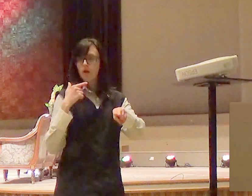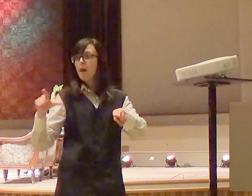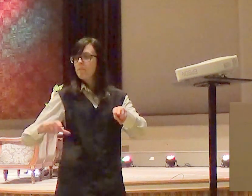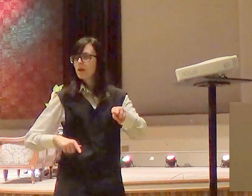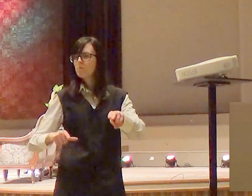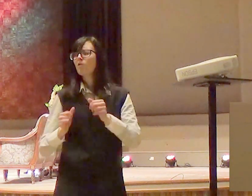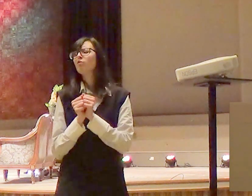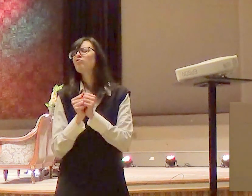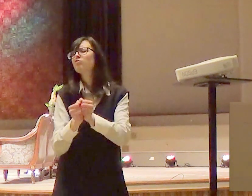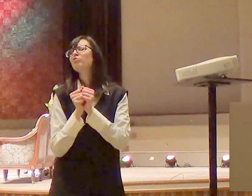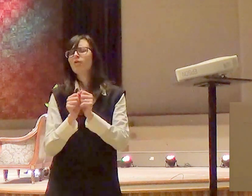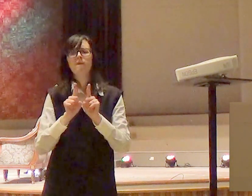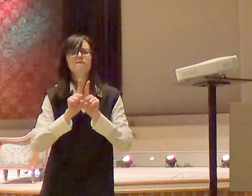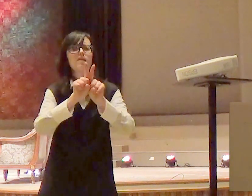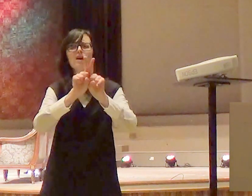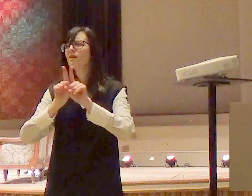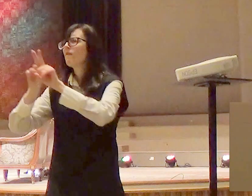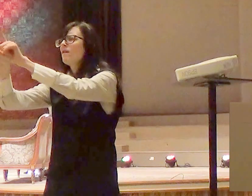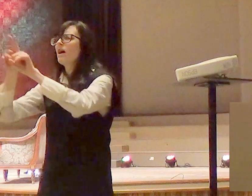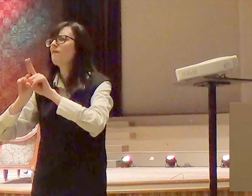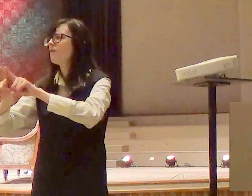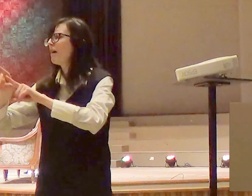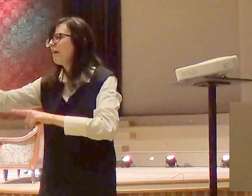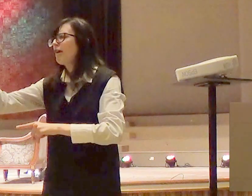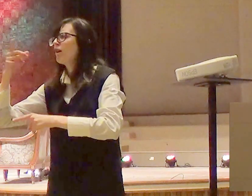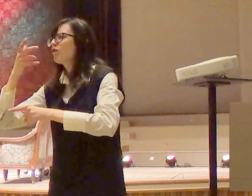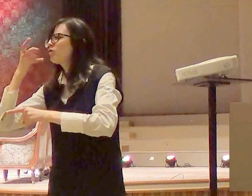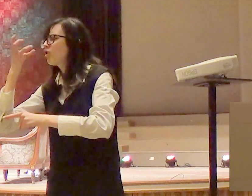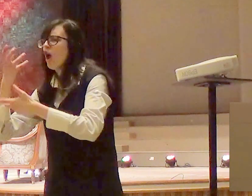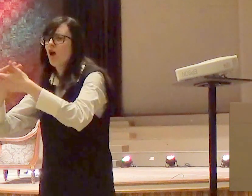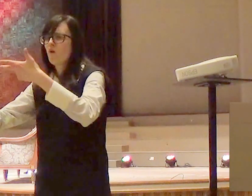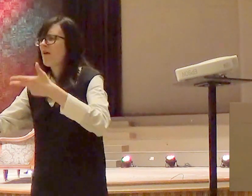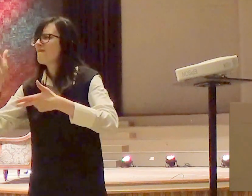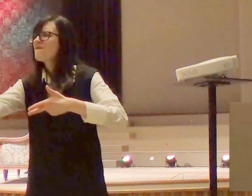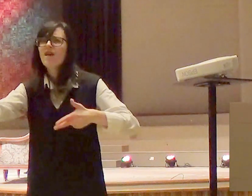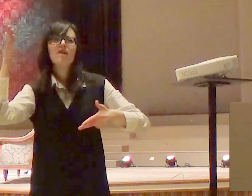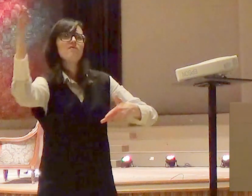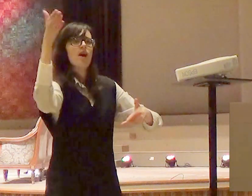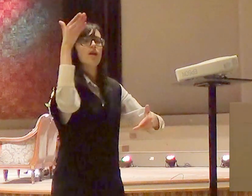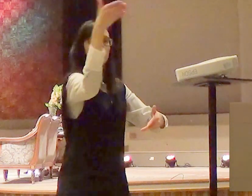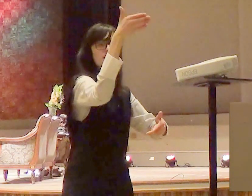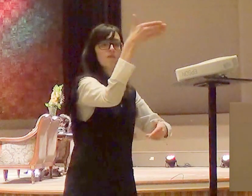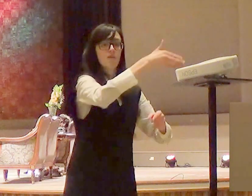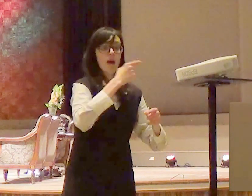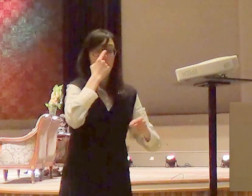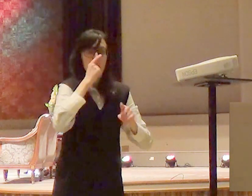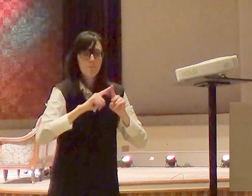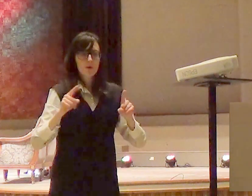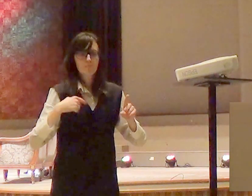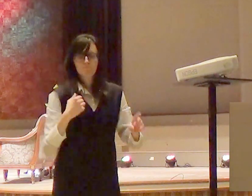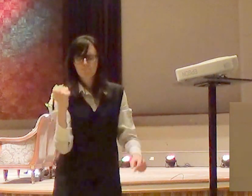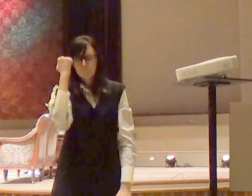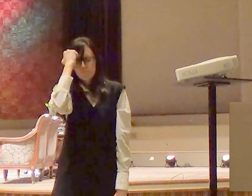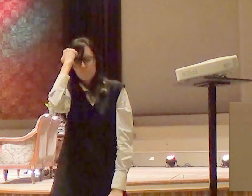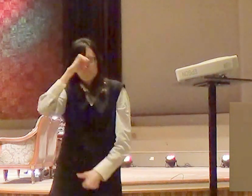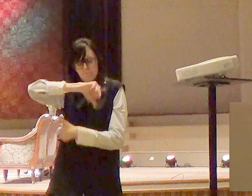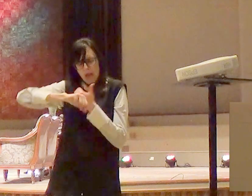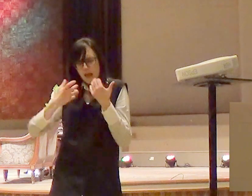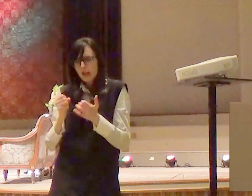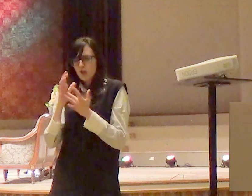ele eu fazia as mesmas coisas junto com ele e sabe o outro lado que